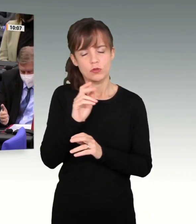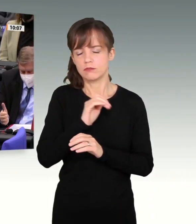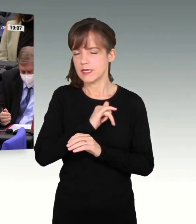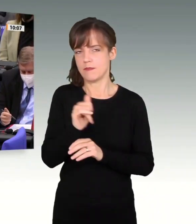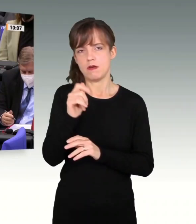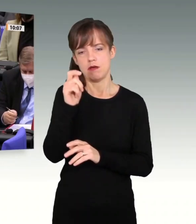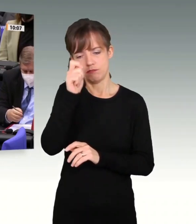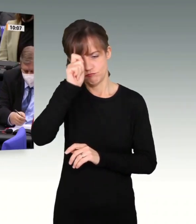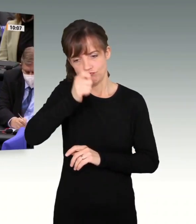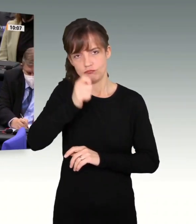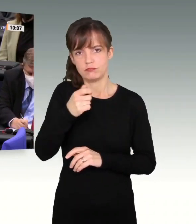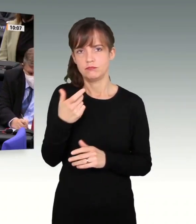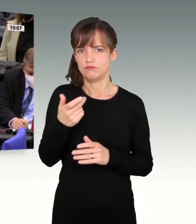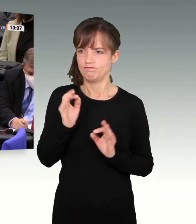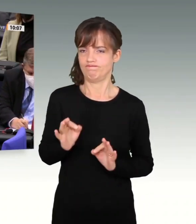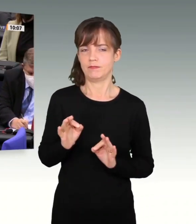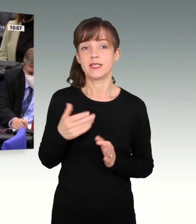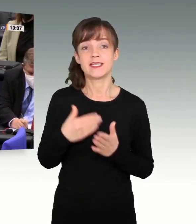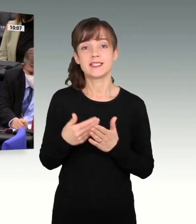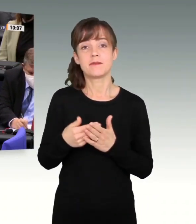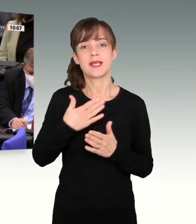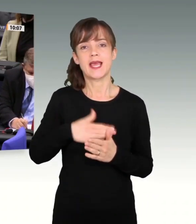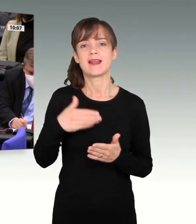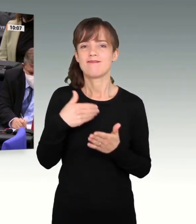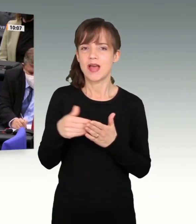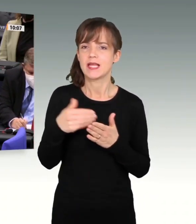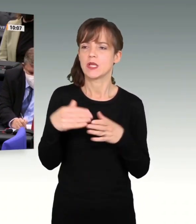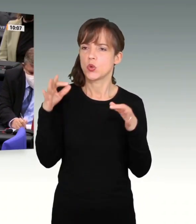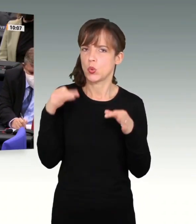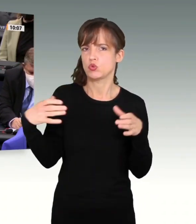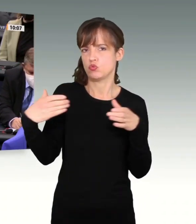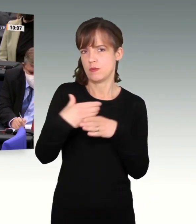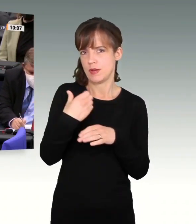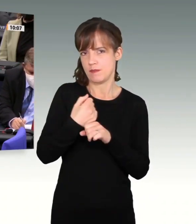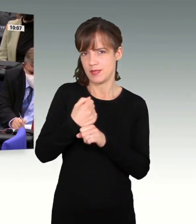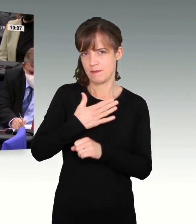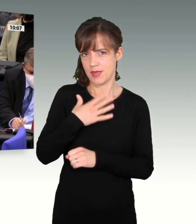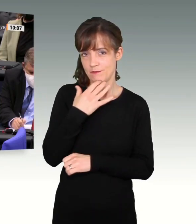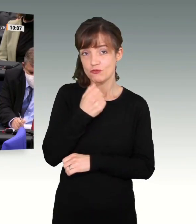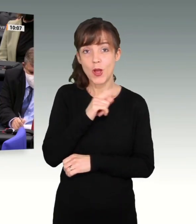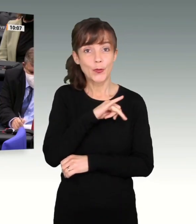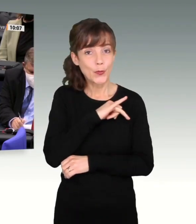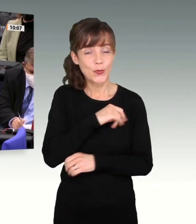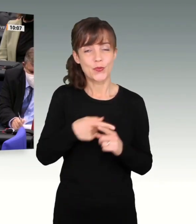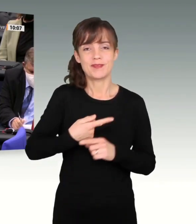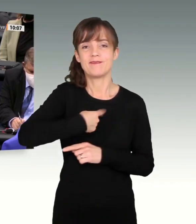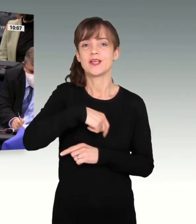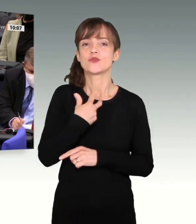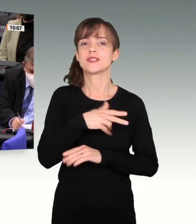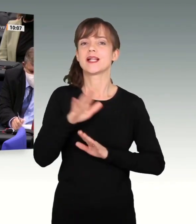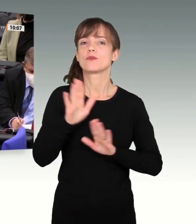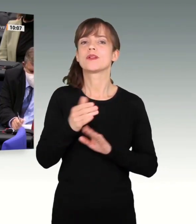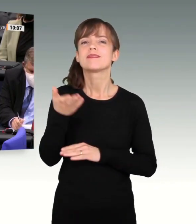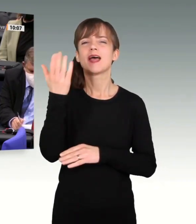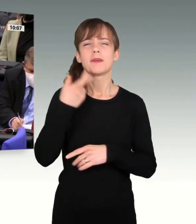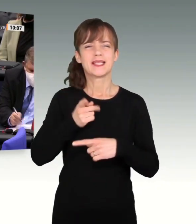darum würde ich auch gerne weiter auf diese Art und Weise mit Ihnen zusammenarbeiten. Auch die Grünen und wir Sozialdemokraten haben damals